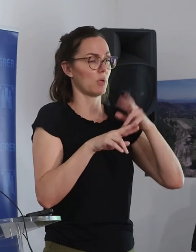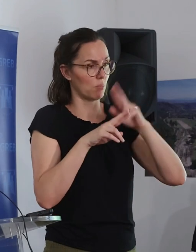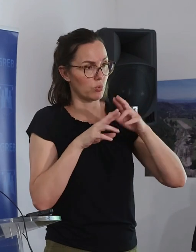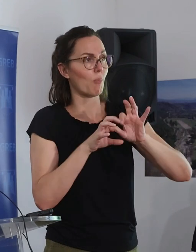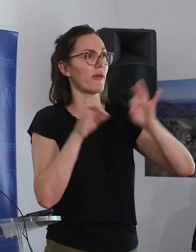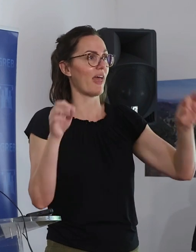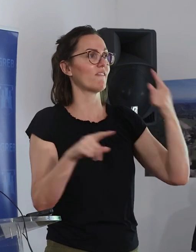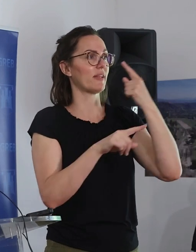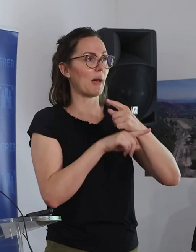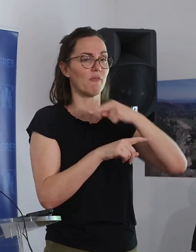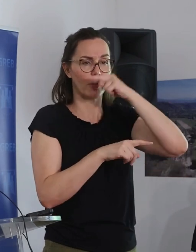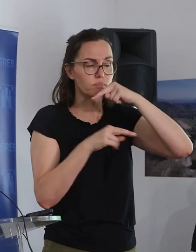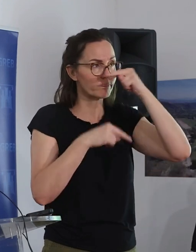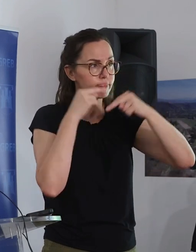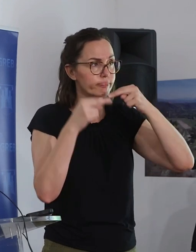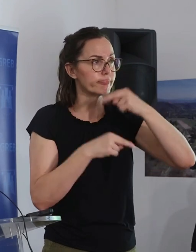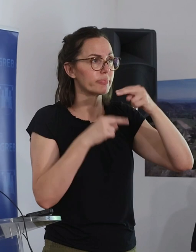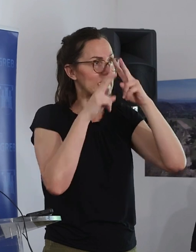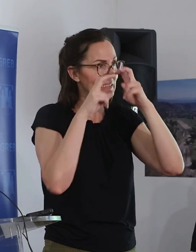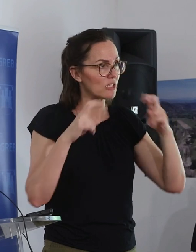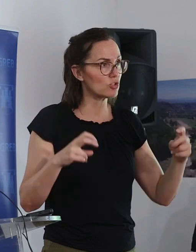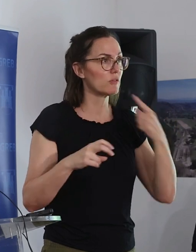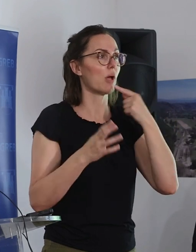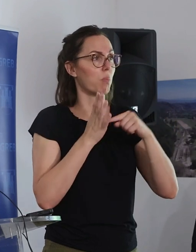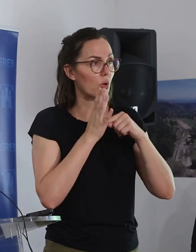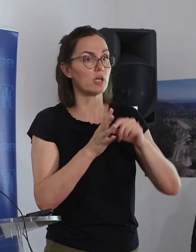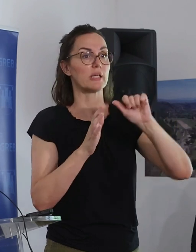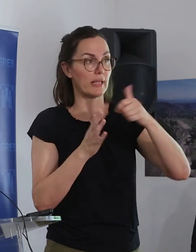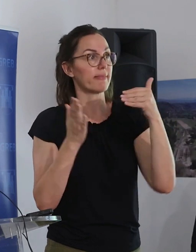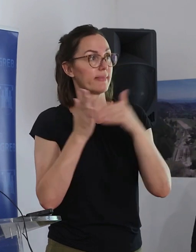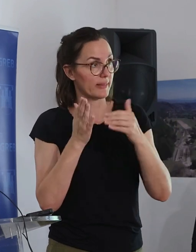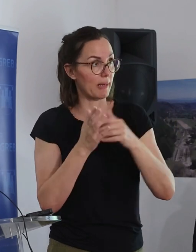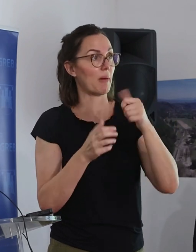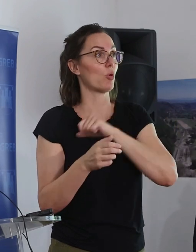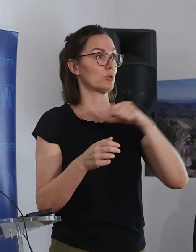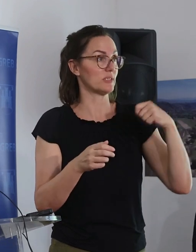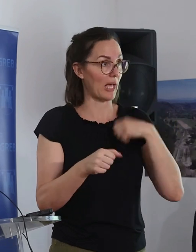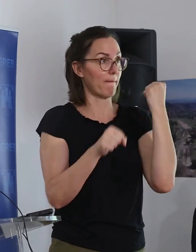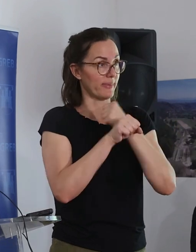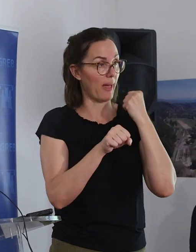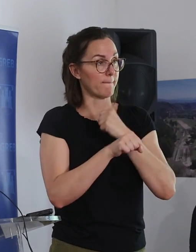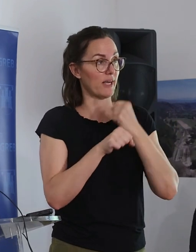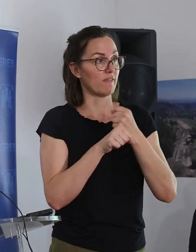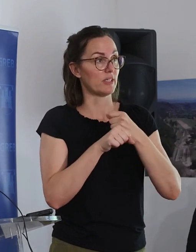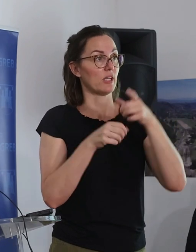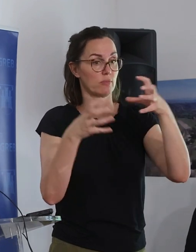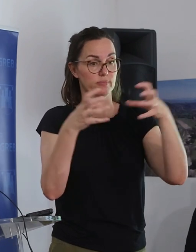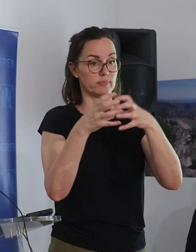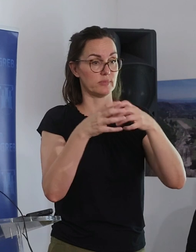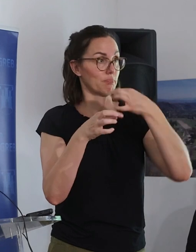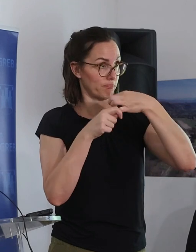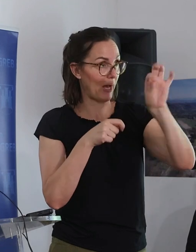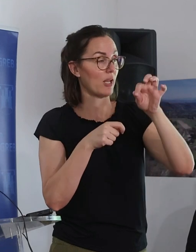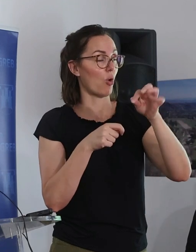u jednu nabovu za studiju izvodljivosti koja bi pokazala da li se isplati da grad Zagreb sam radi postorjenje za termičku